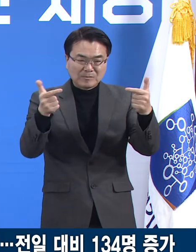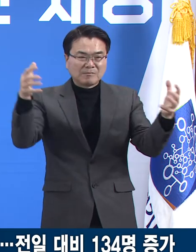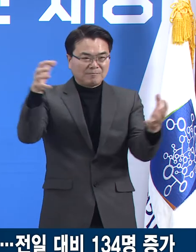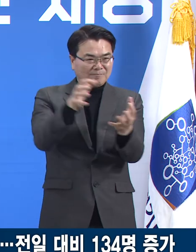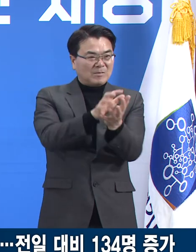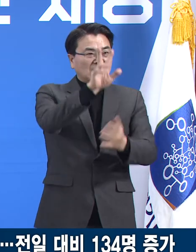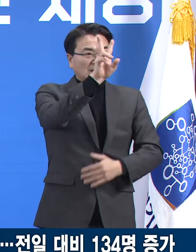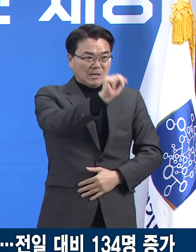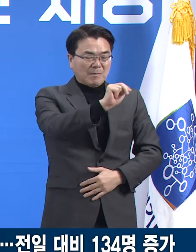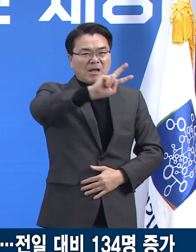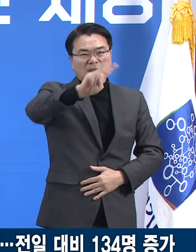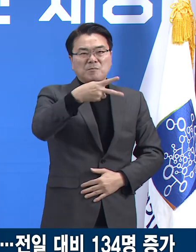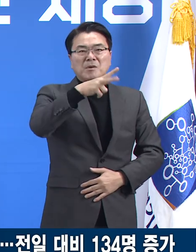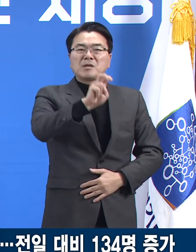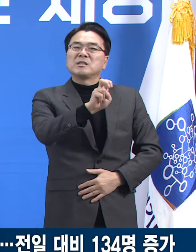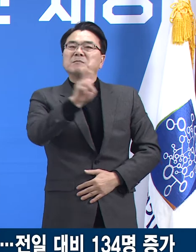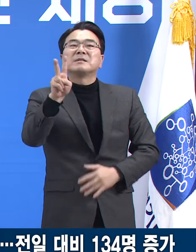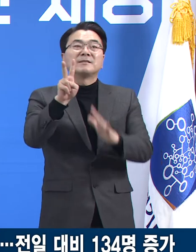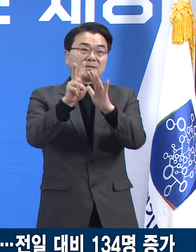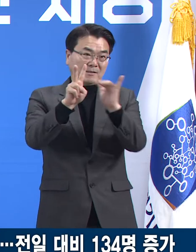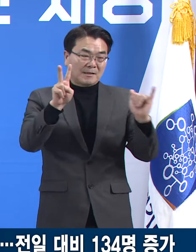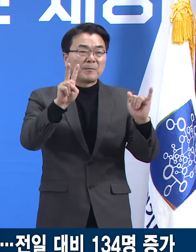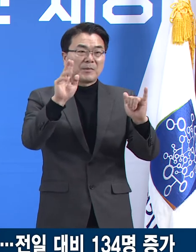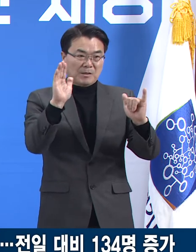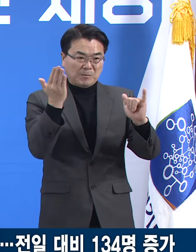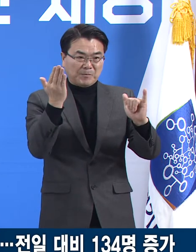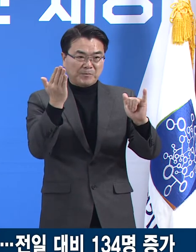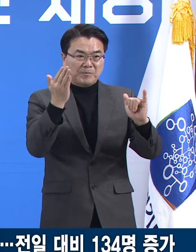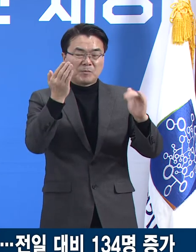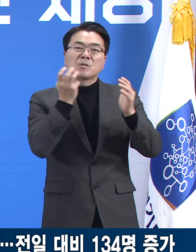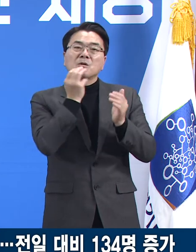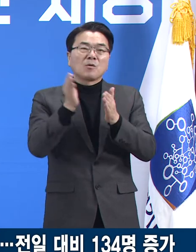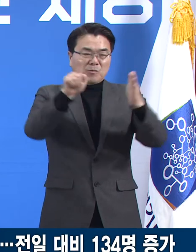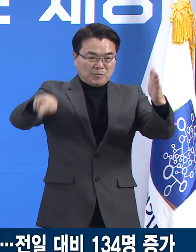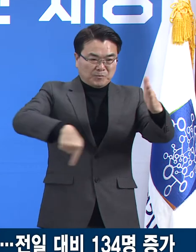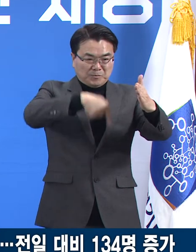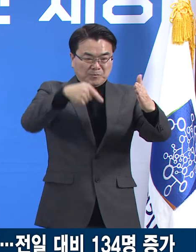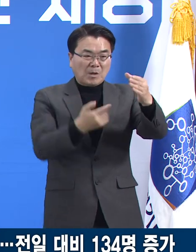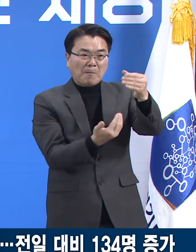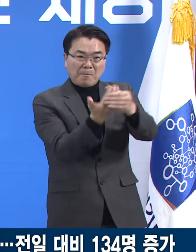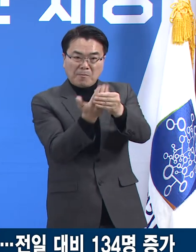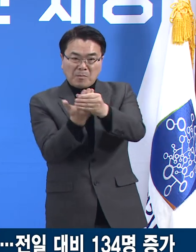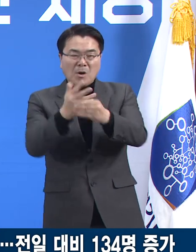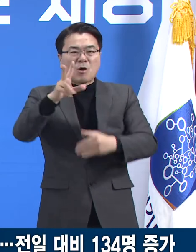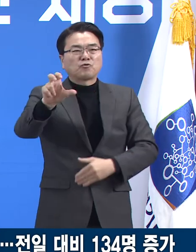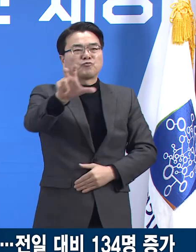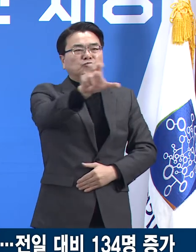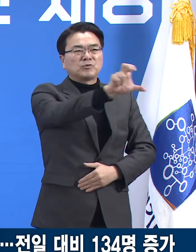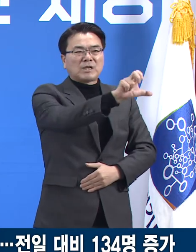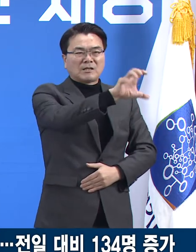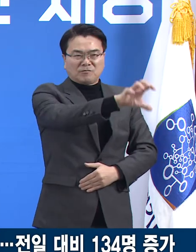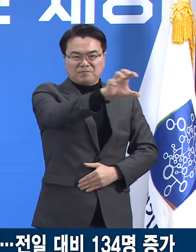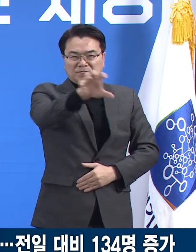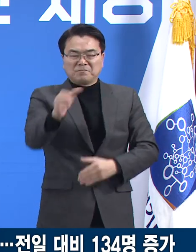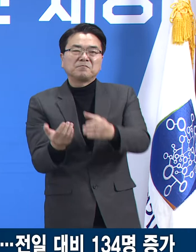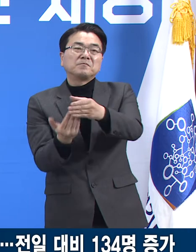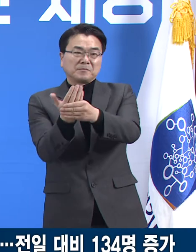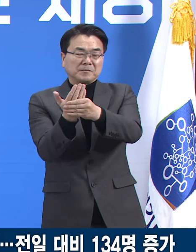2만 222명으로 도내 25개 시곤에서 확진자가 발생하였습니다.